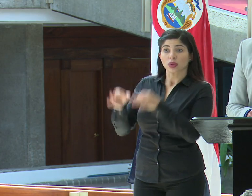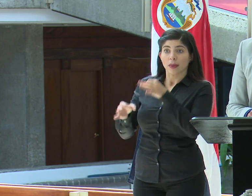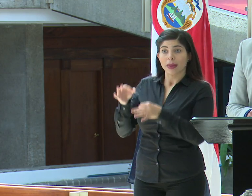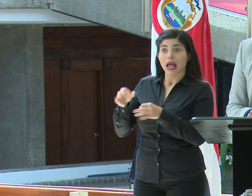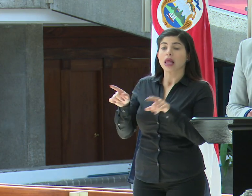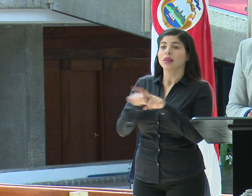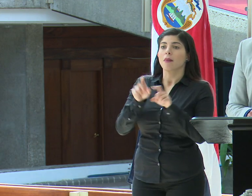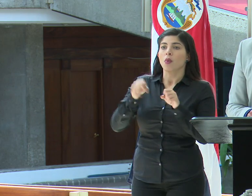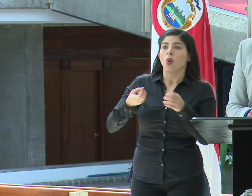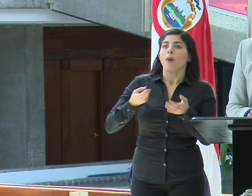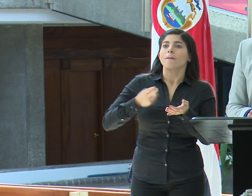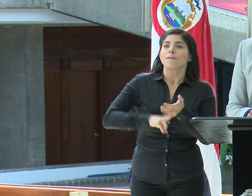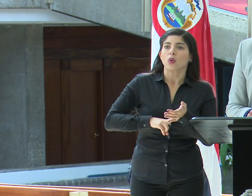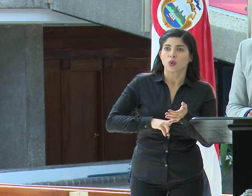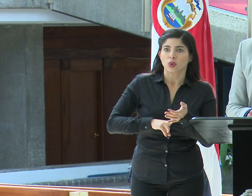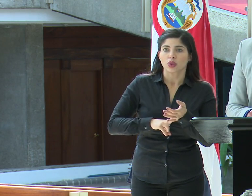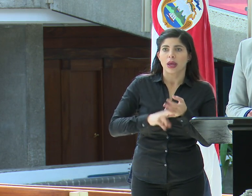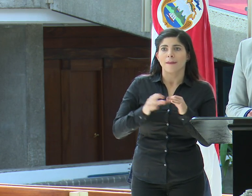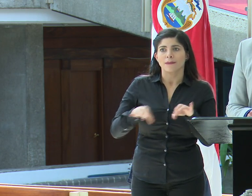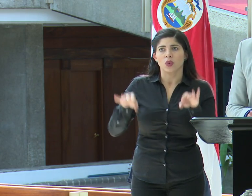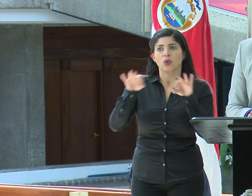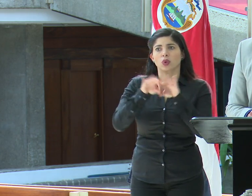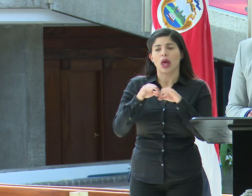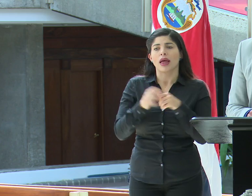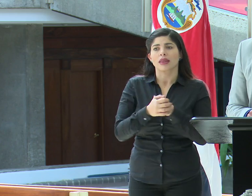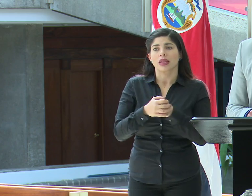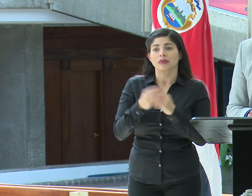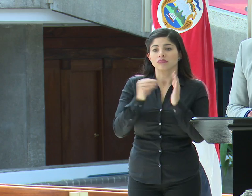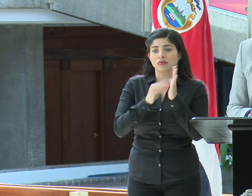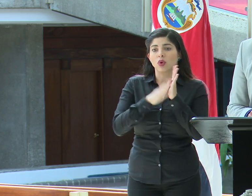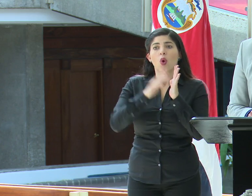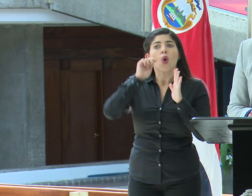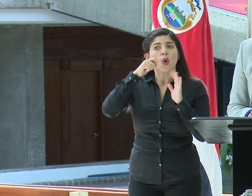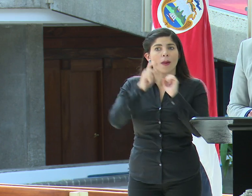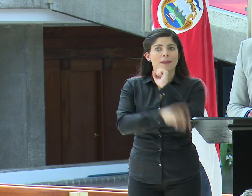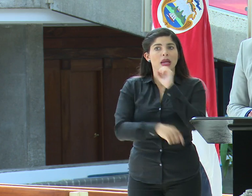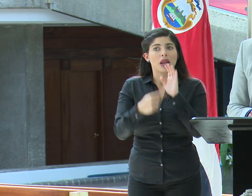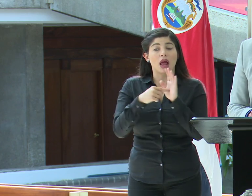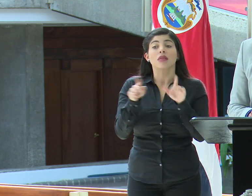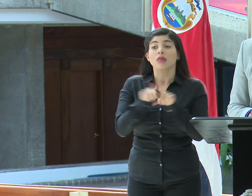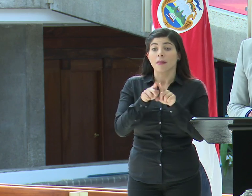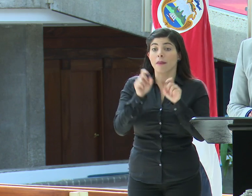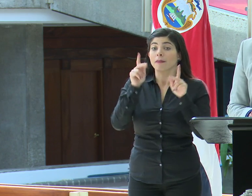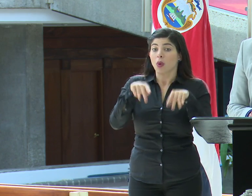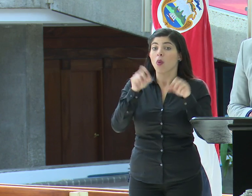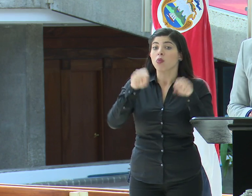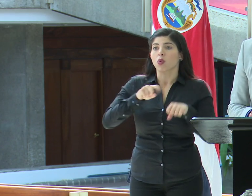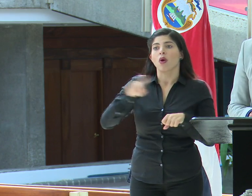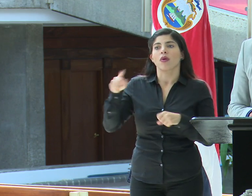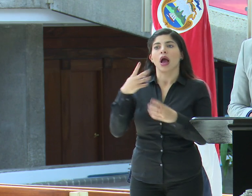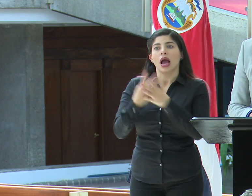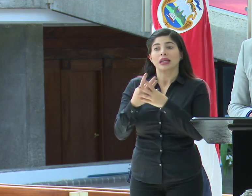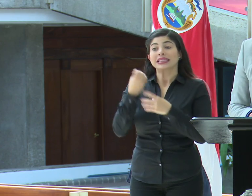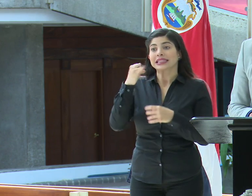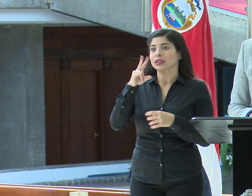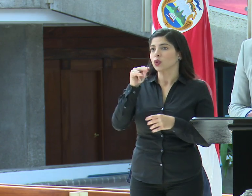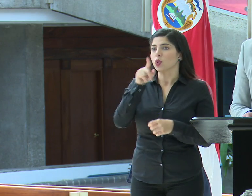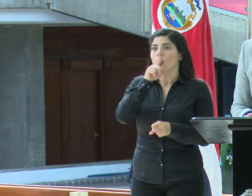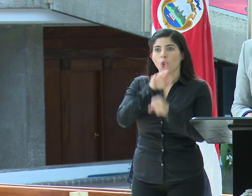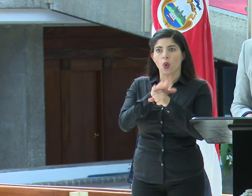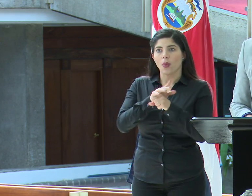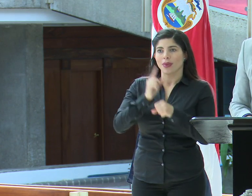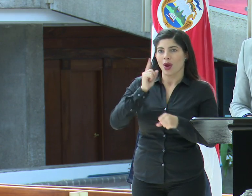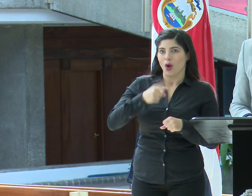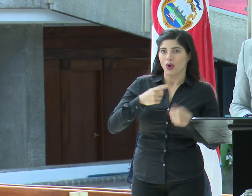a multas importantes, que están estipuladas en el Código Penal e incluso hasta ir a prisión por un incumplimiento sanitario en